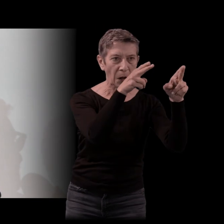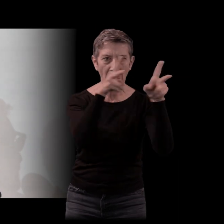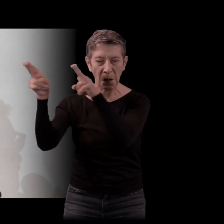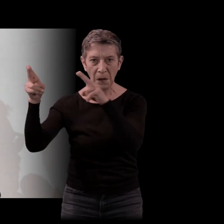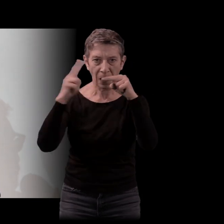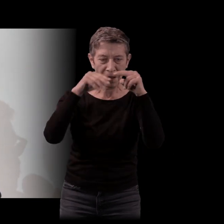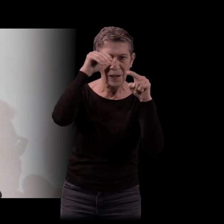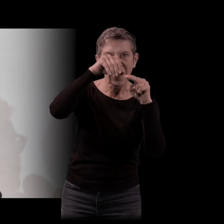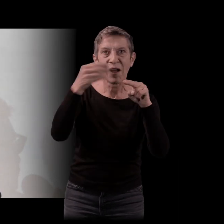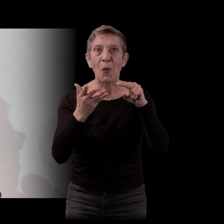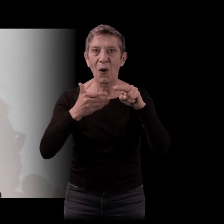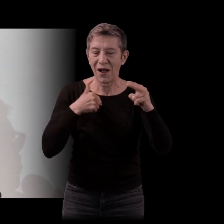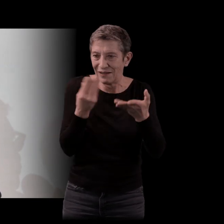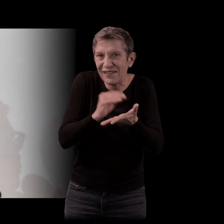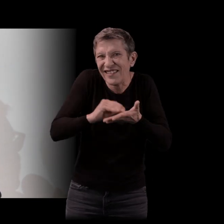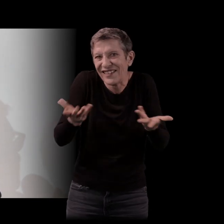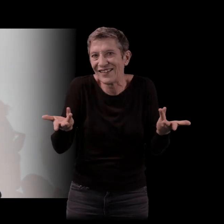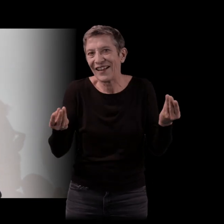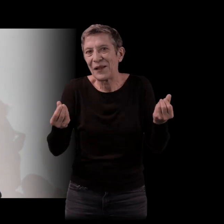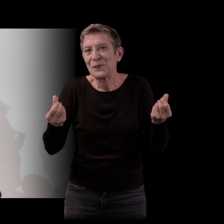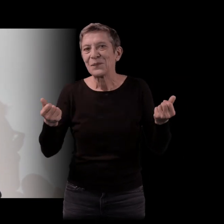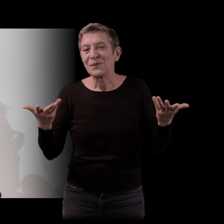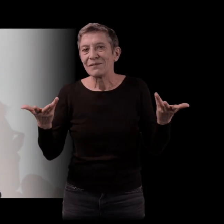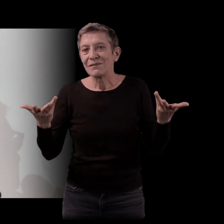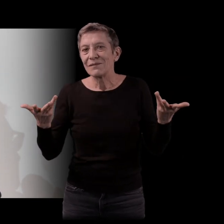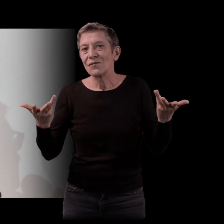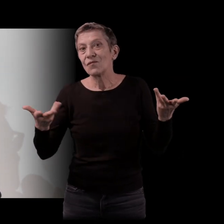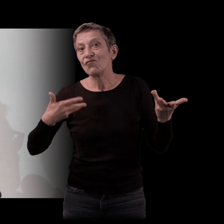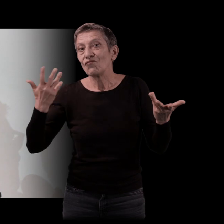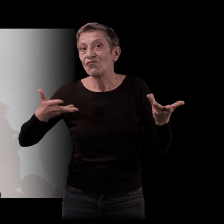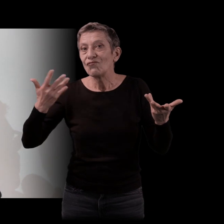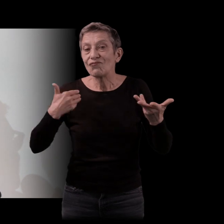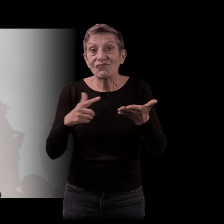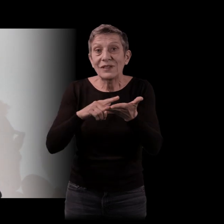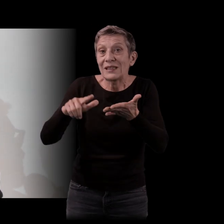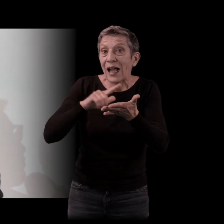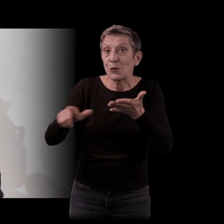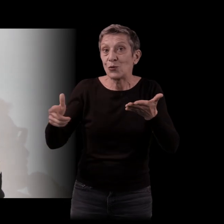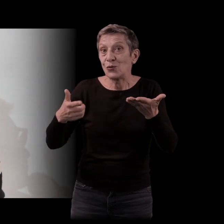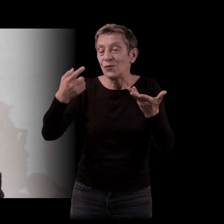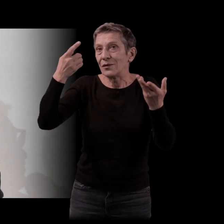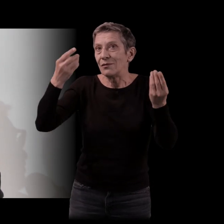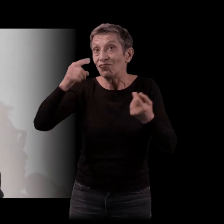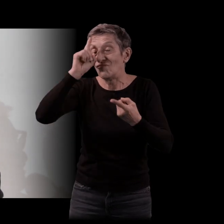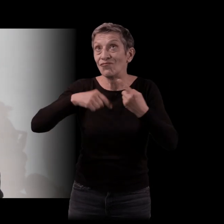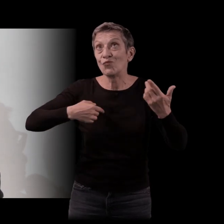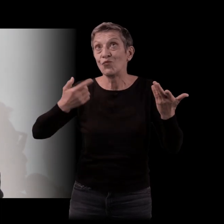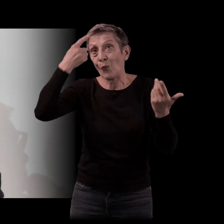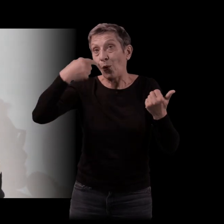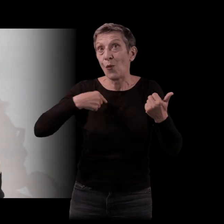encore des littératures d'évasion de l'imaginaire,